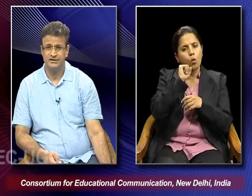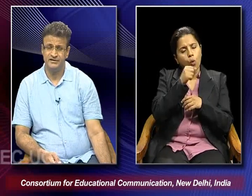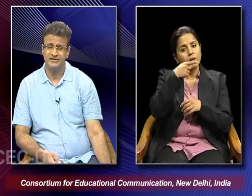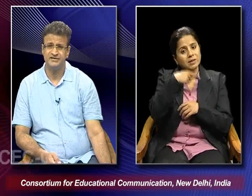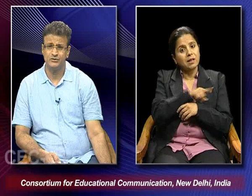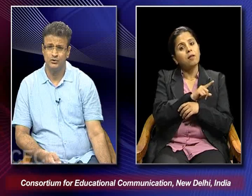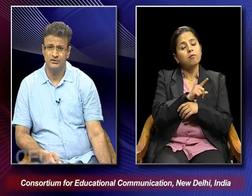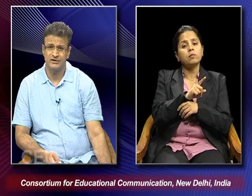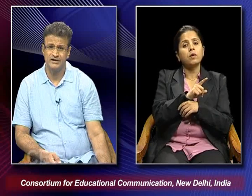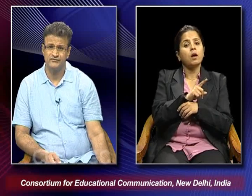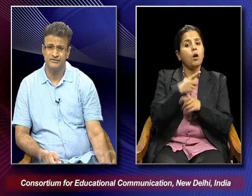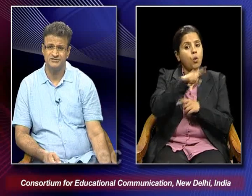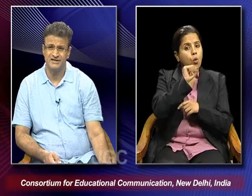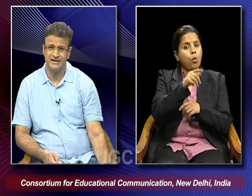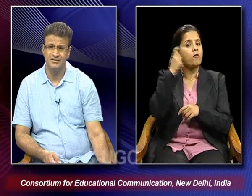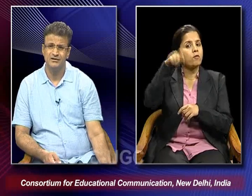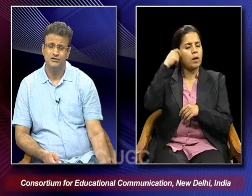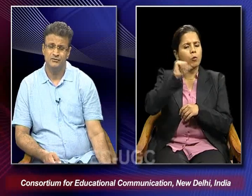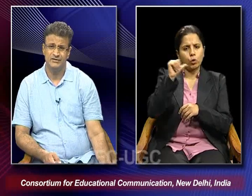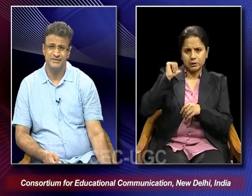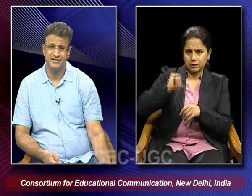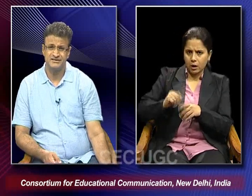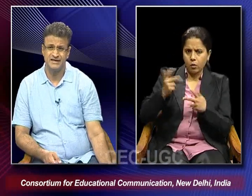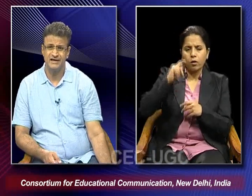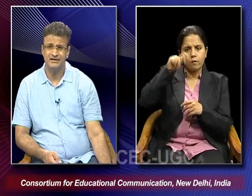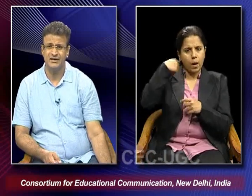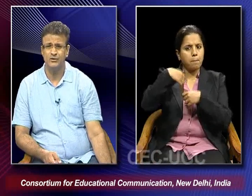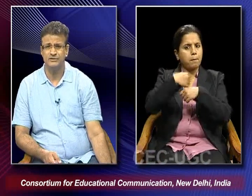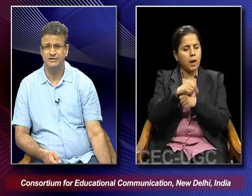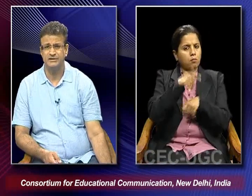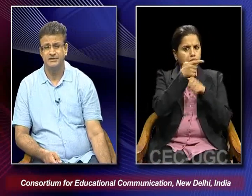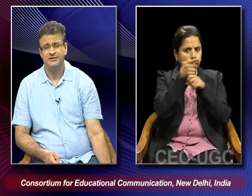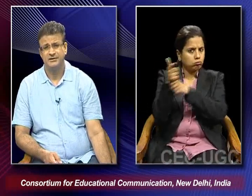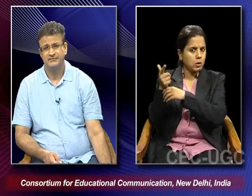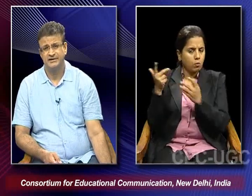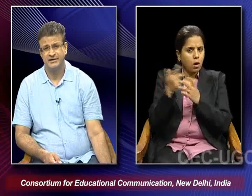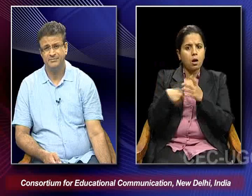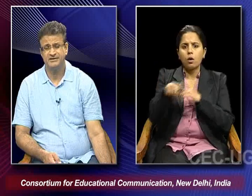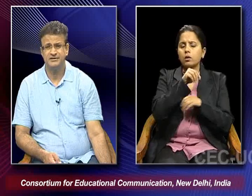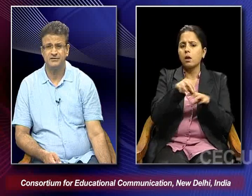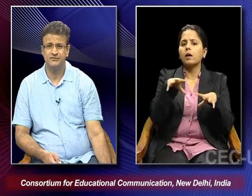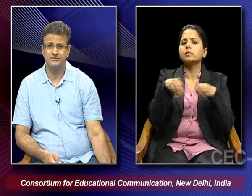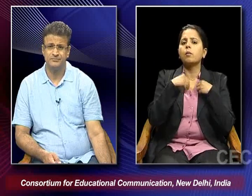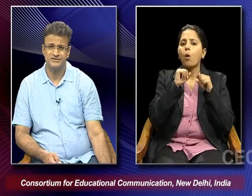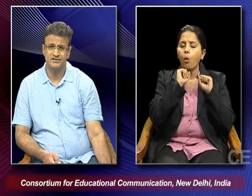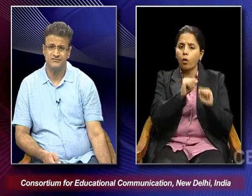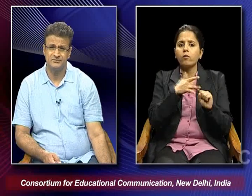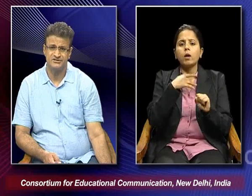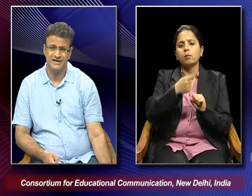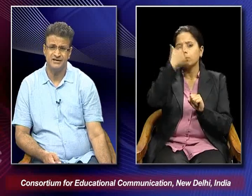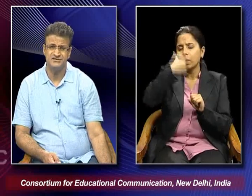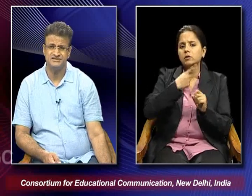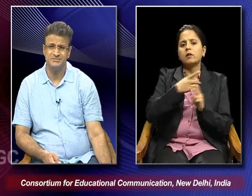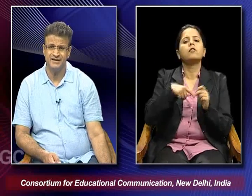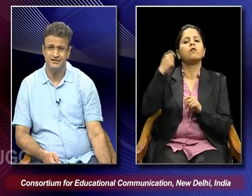kind of film style or filmmaking style and how they in a way adapted their personal film